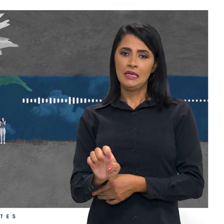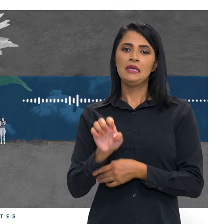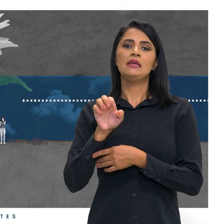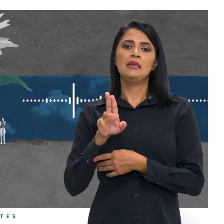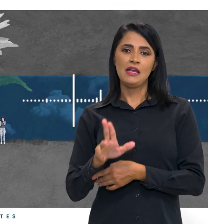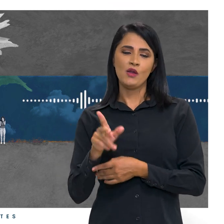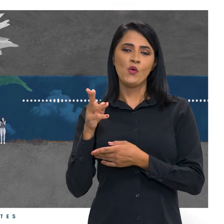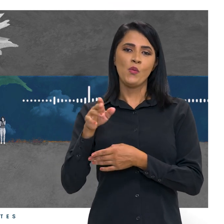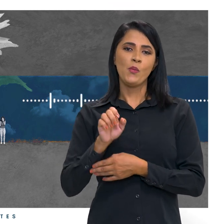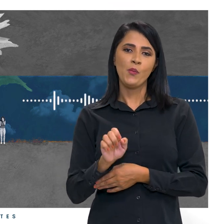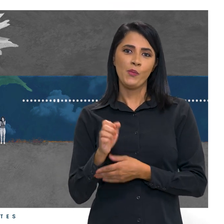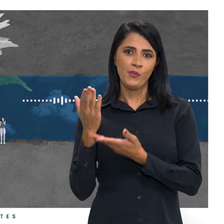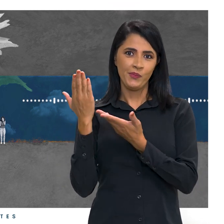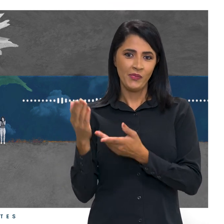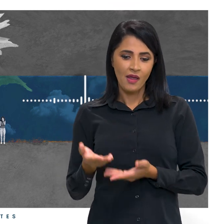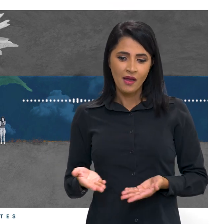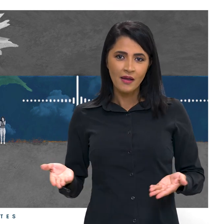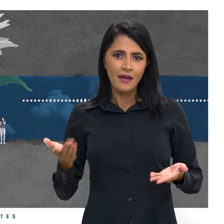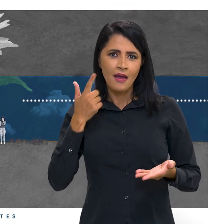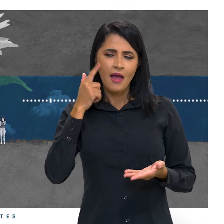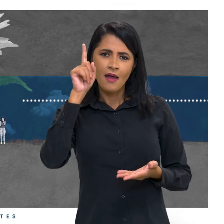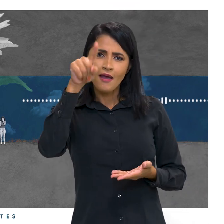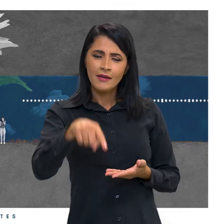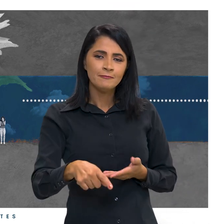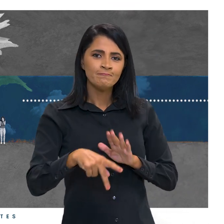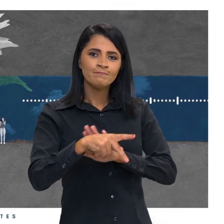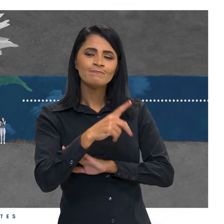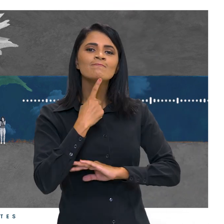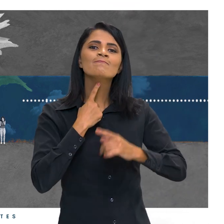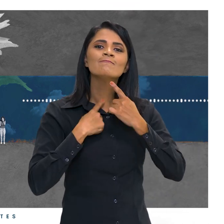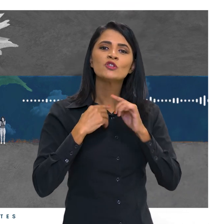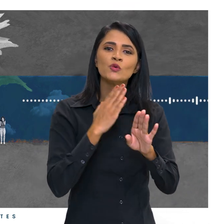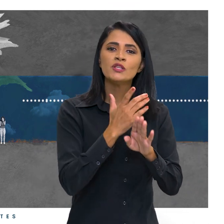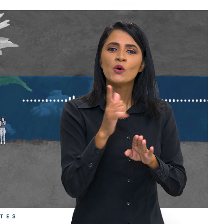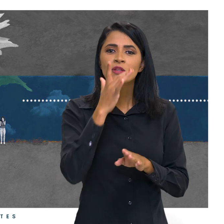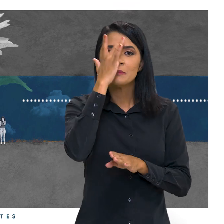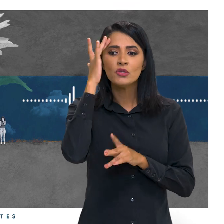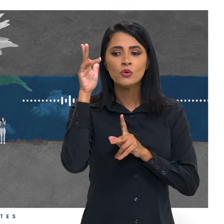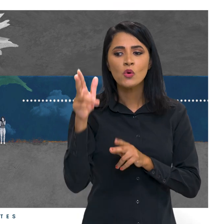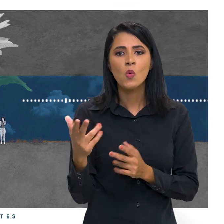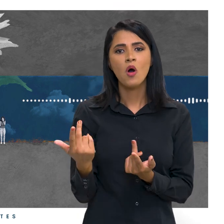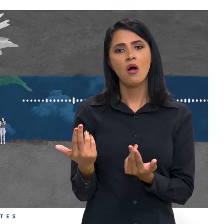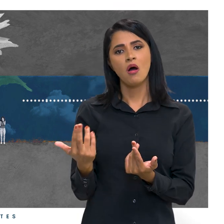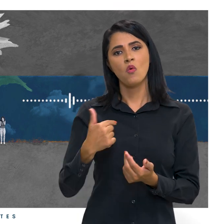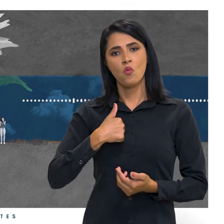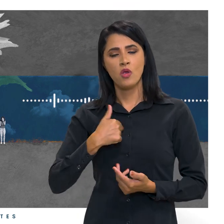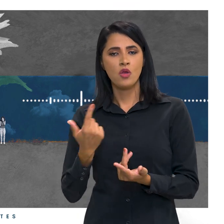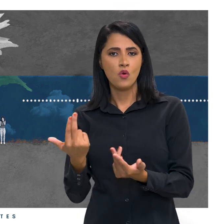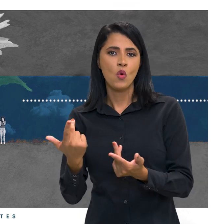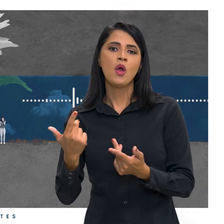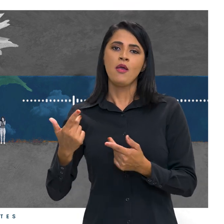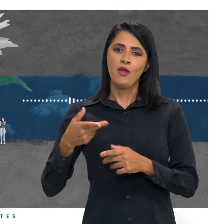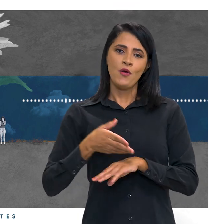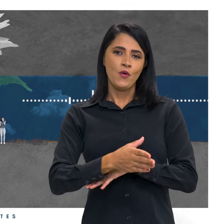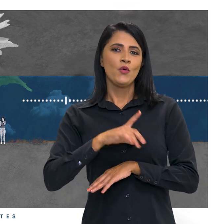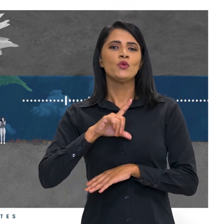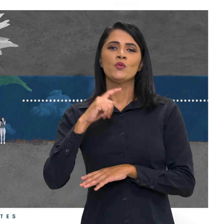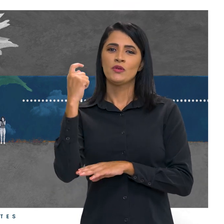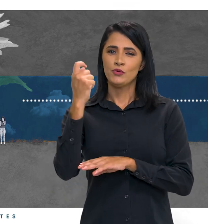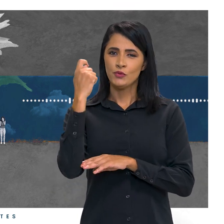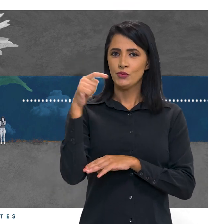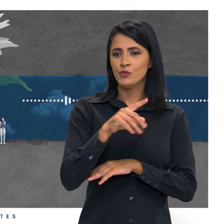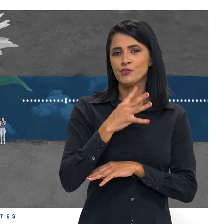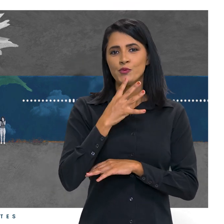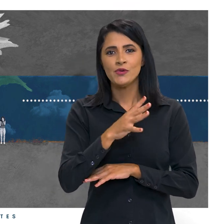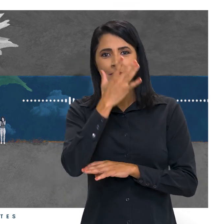.com. O blog foi muito desse desejo de conhecer outras pessoas com a mesma doença que eu. Morava no interior do Rio Grande do Sul, eu não conhecia